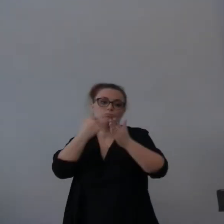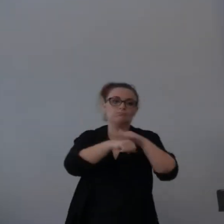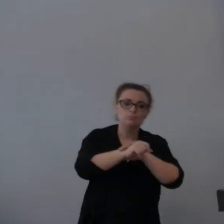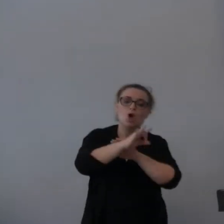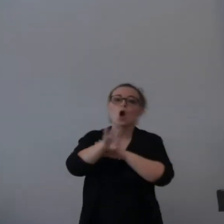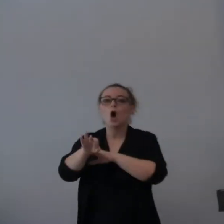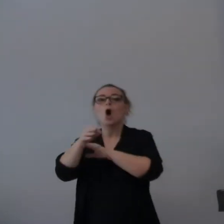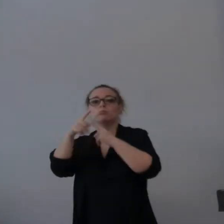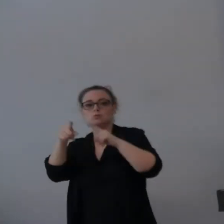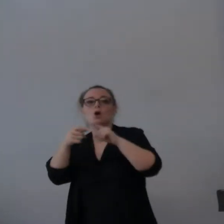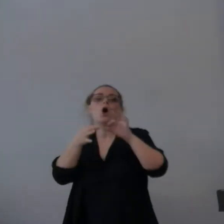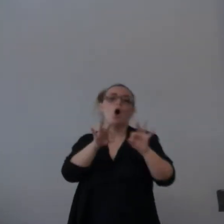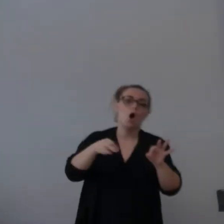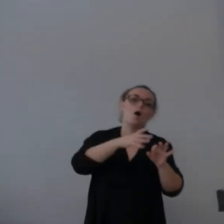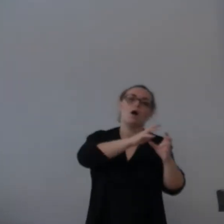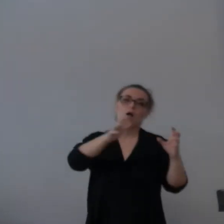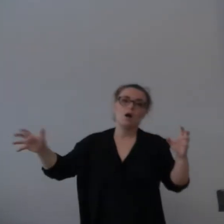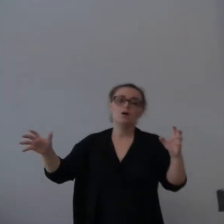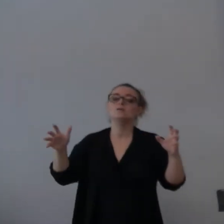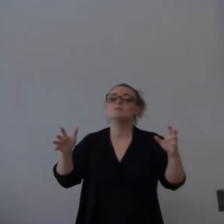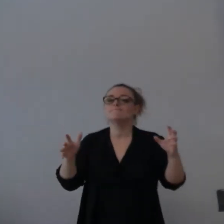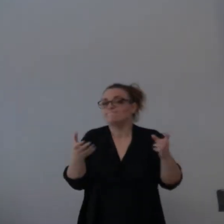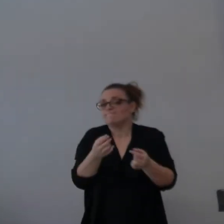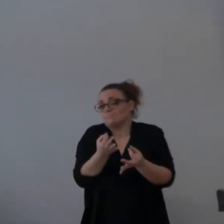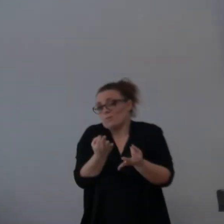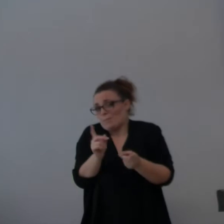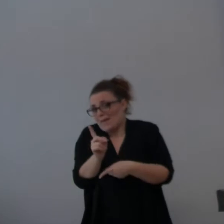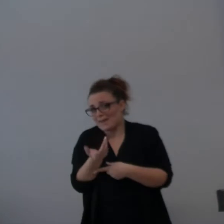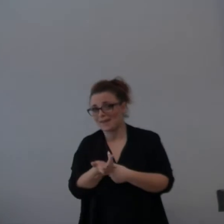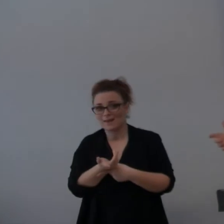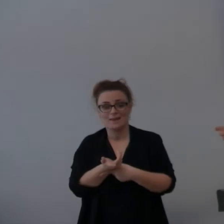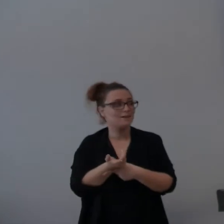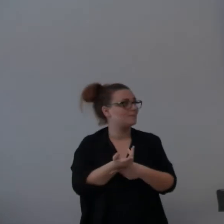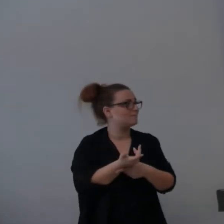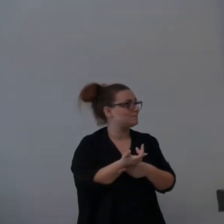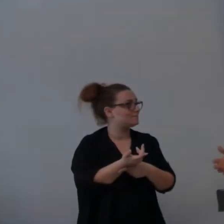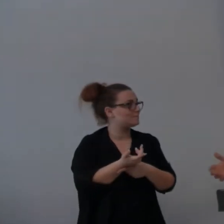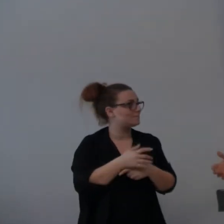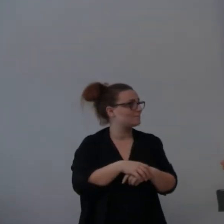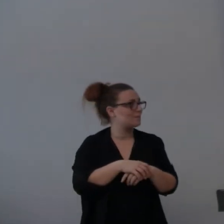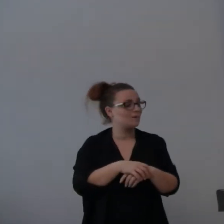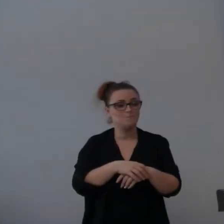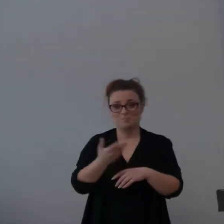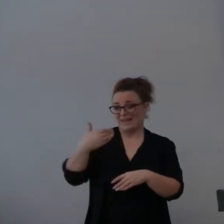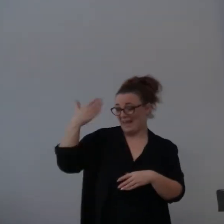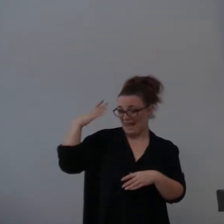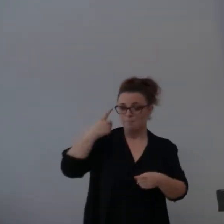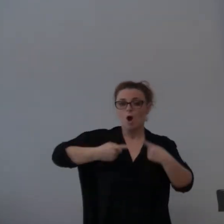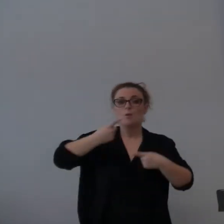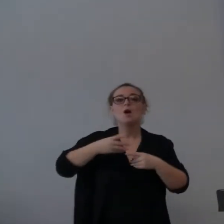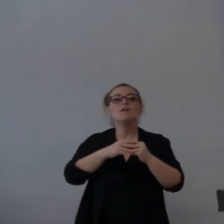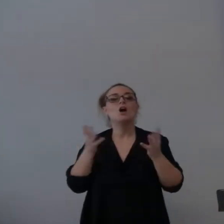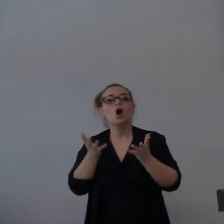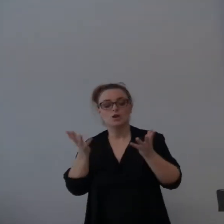Dico queste perché questo è quello che faceva il popolo. Si costruiva una statuina e faceva quanto? Sei bella, che spettacolo. E